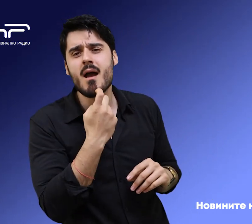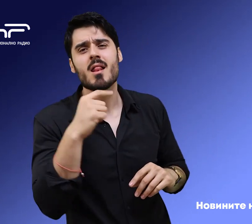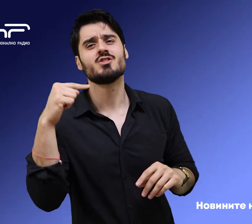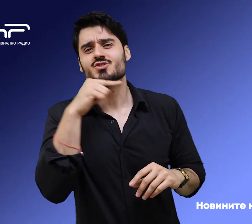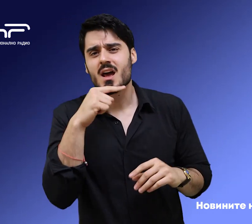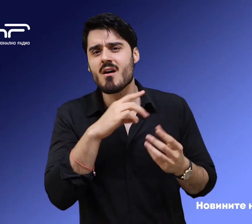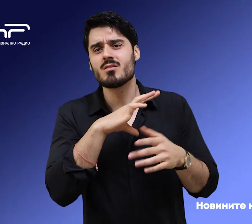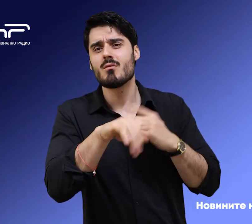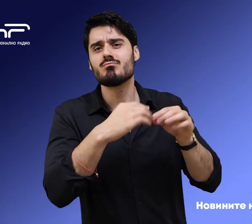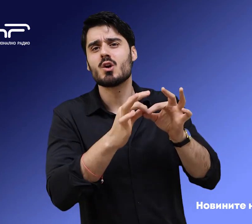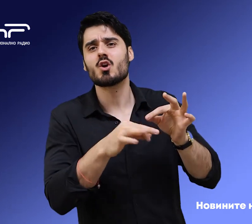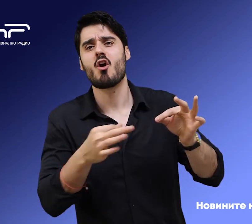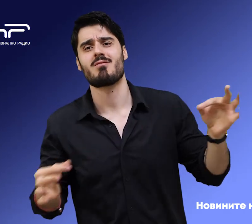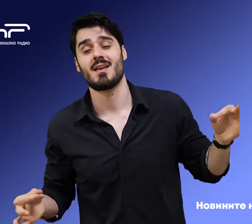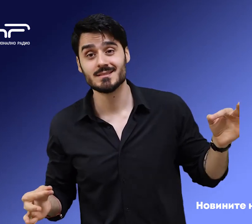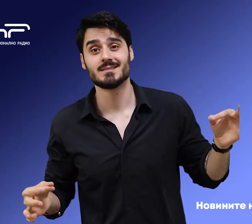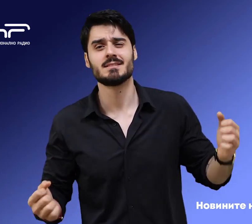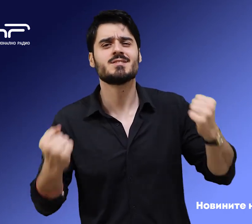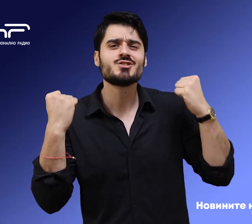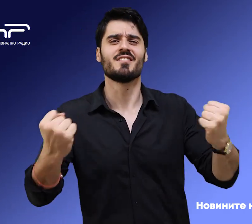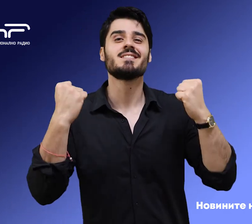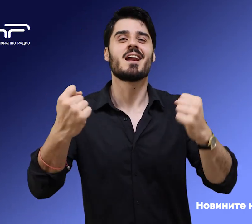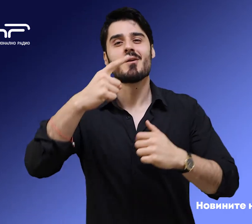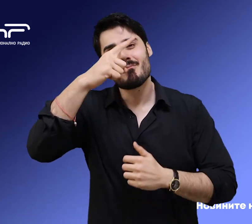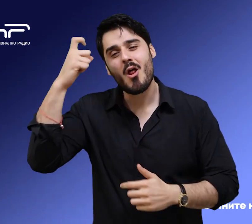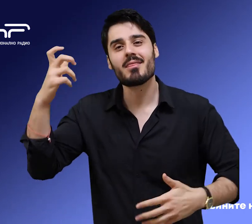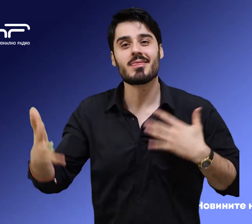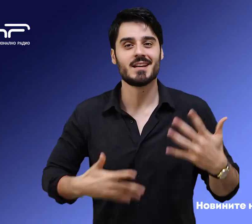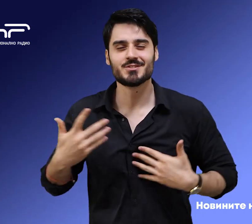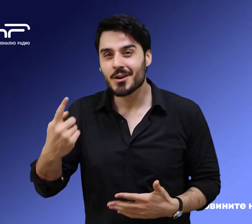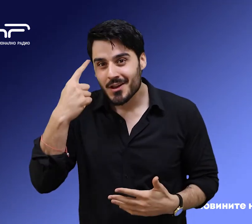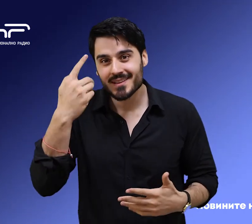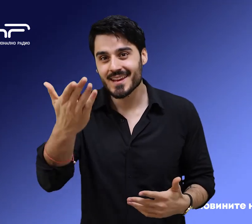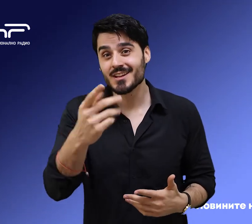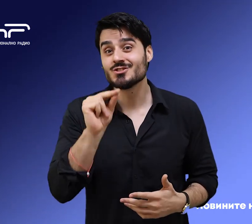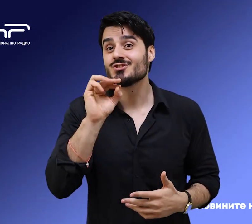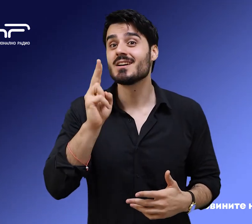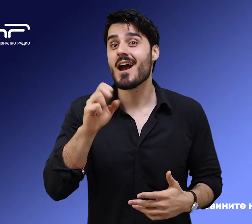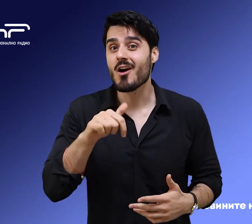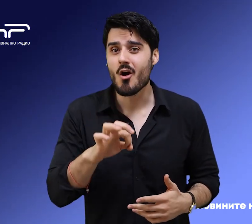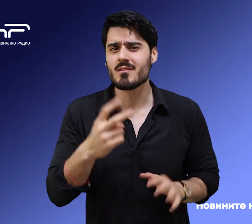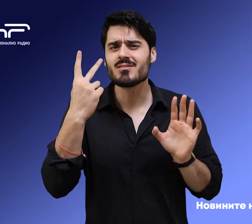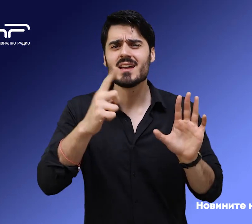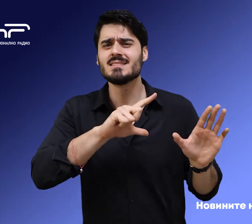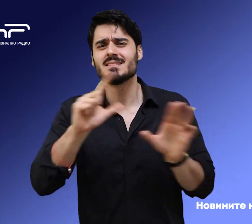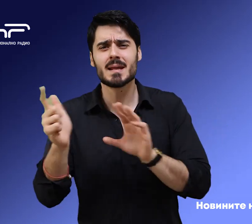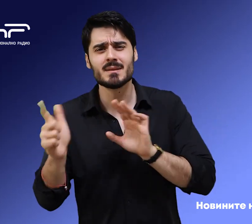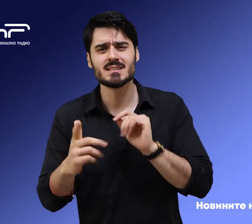прежда и с прекрасните пожелания за здраве, пролетно настроение и добър късмет. Две седмици българското дърво Мартеница ще